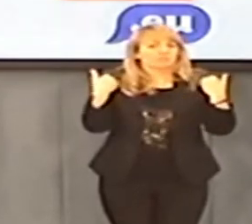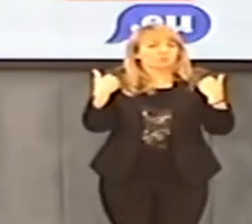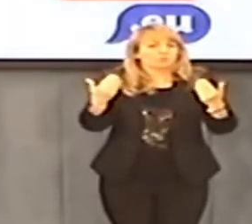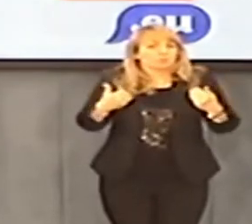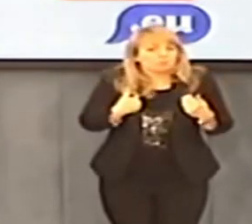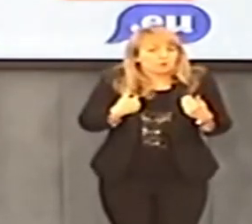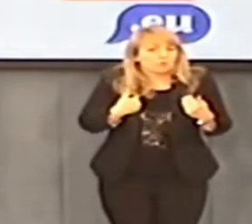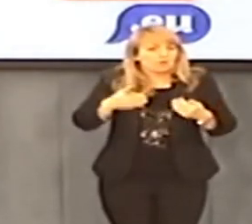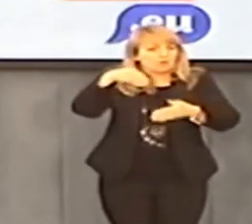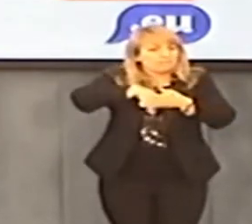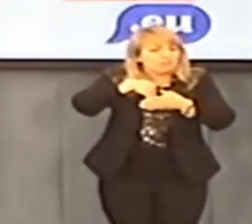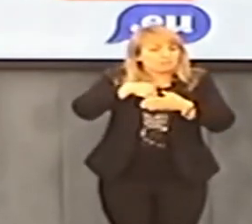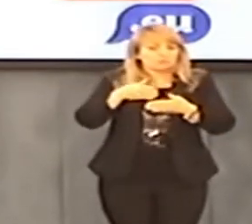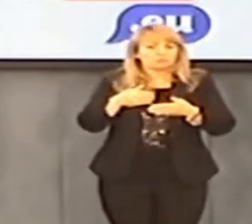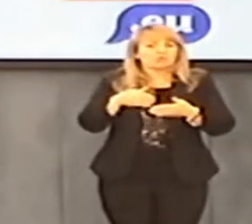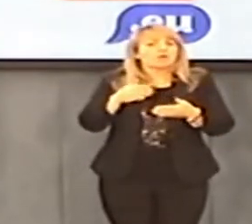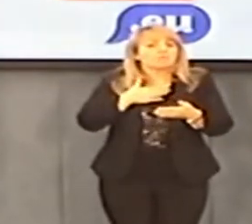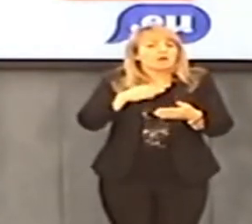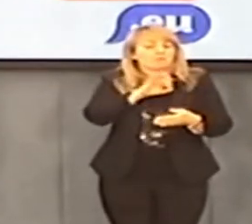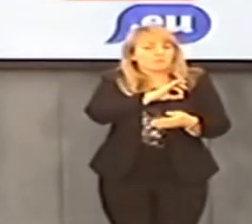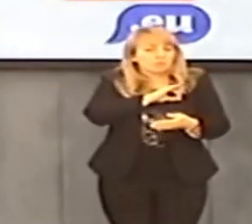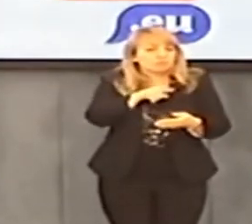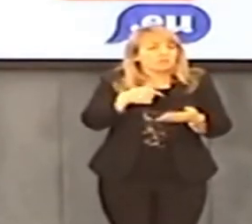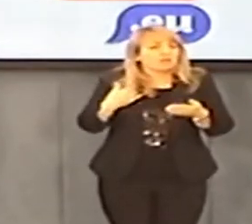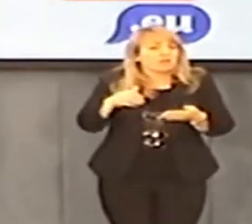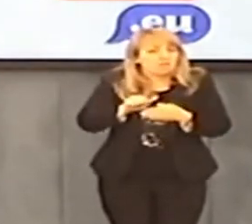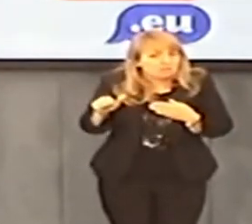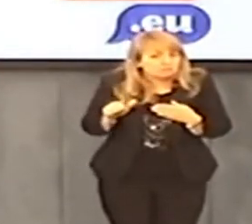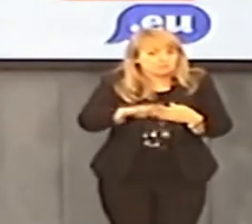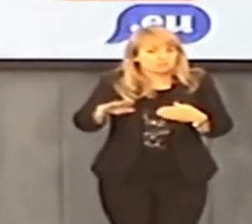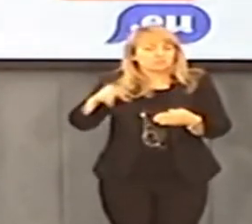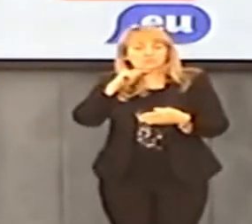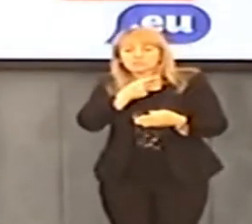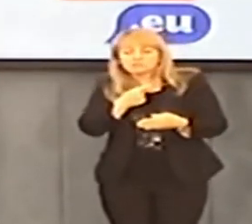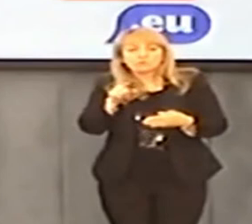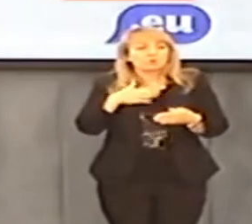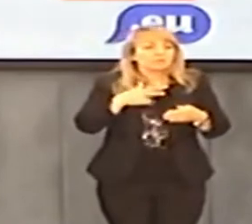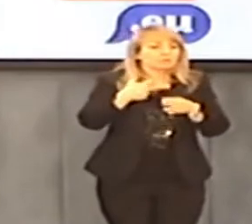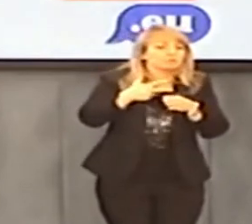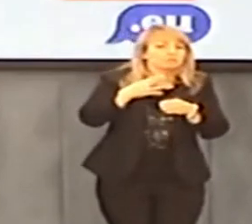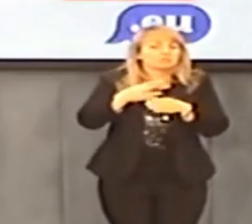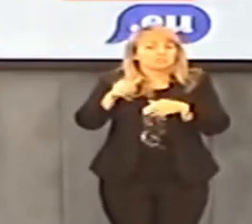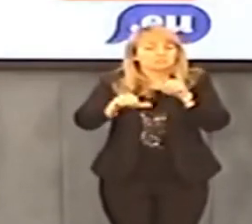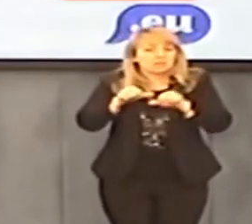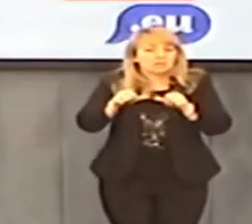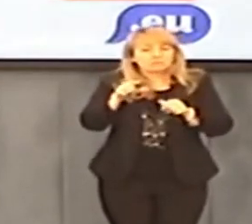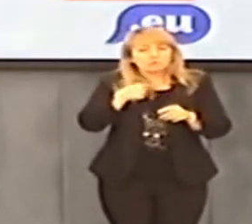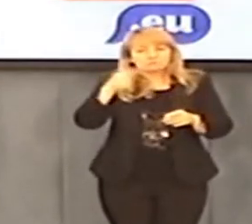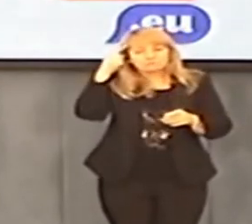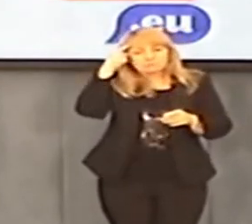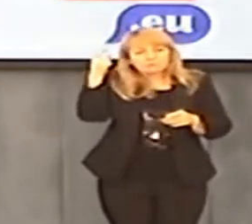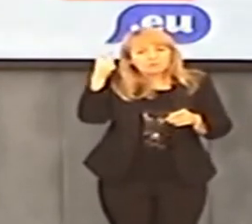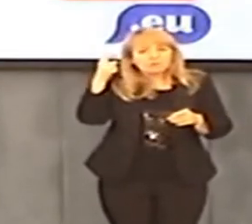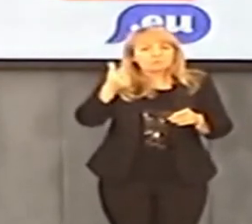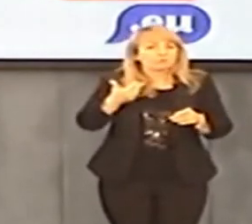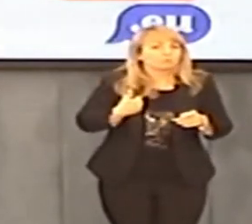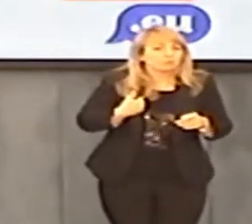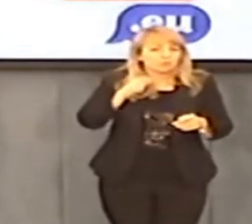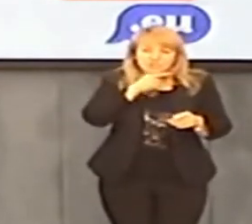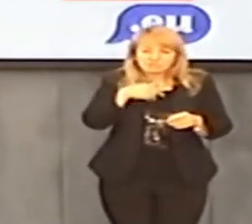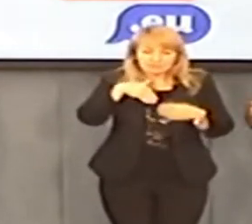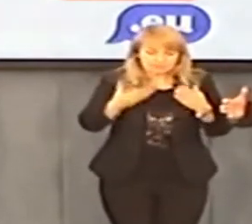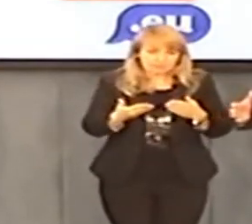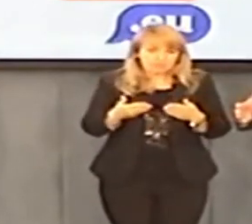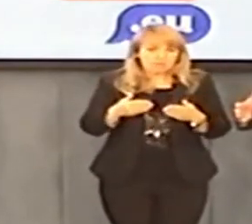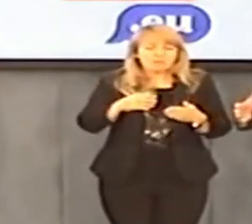przeżył pedofilię i potem z tego wychodzi przez całe życie, z tego się już nie wychodzi. Znaczy ktoś doświadczył pedofilii, na całe życie ma ten problem.